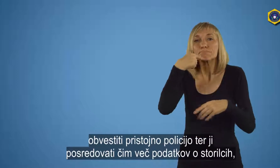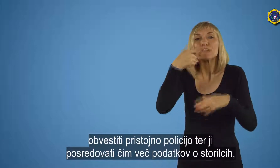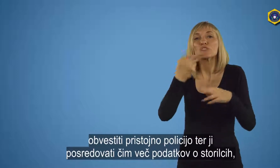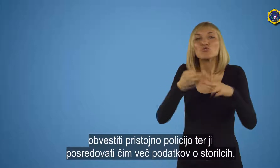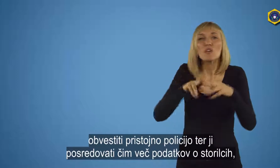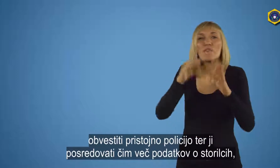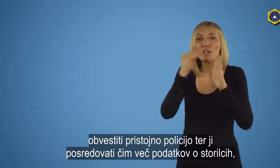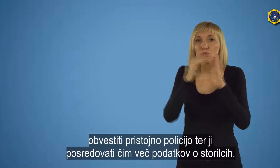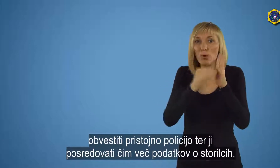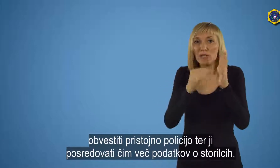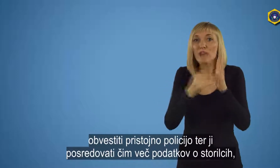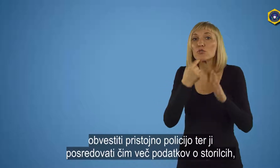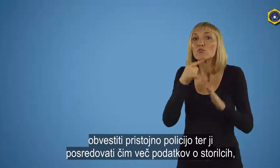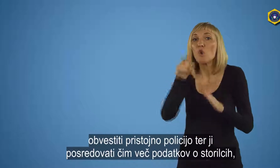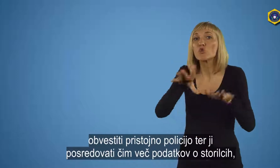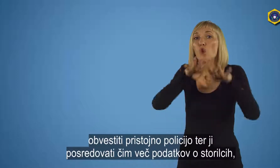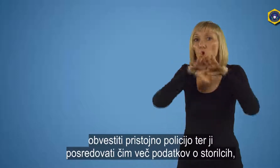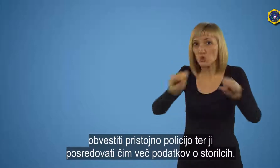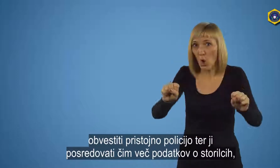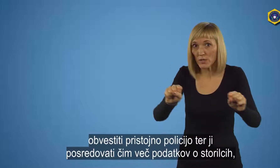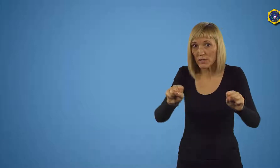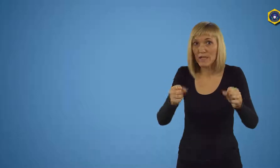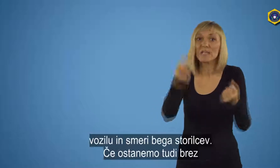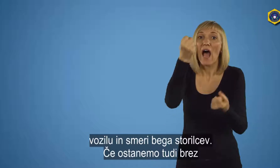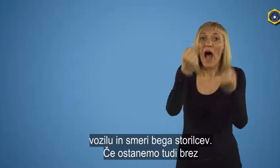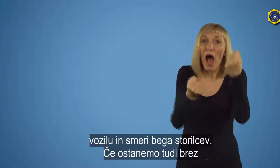storilcih, vozilu in smeri bega storilcev.